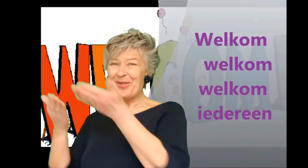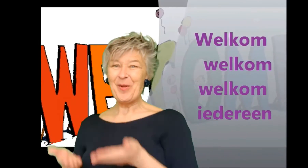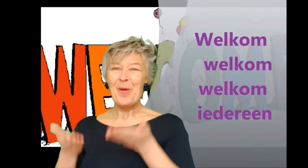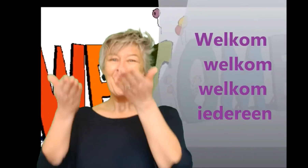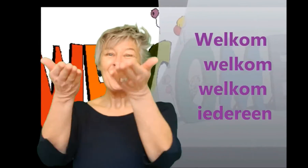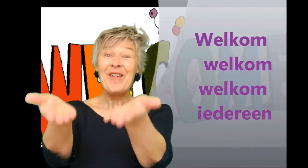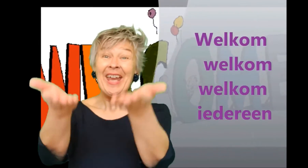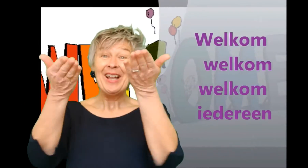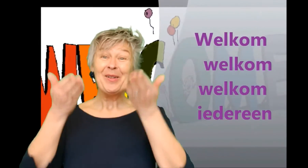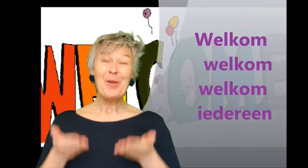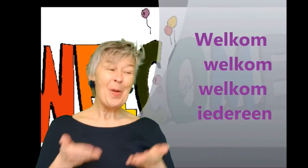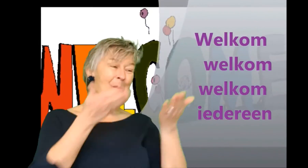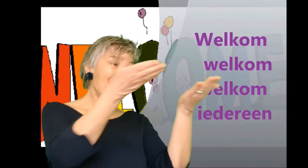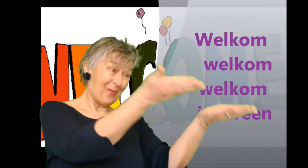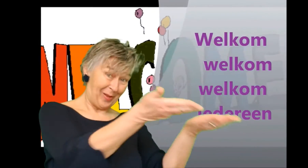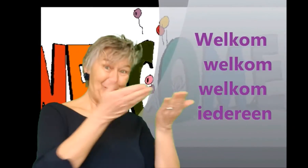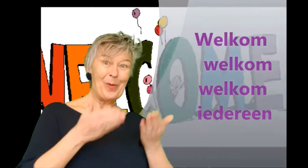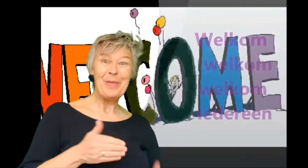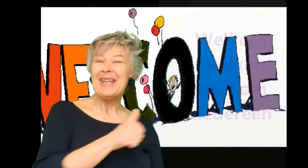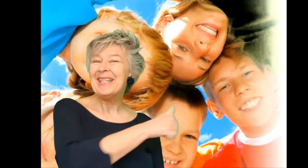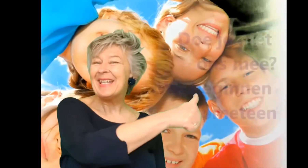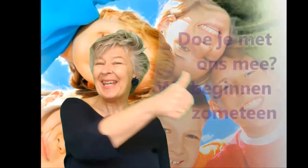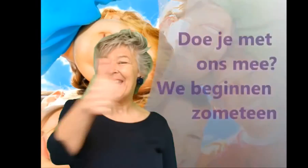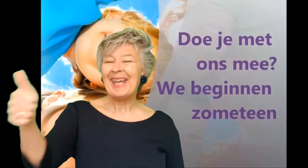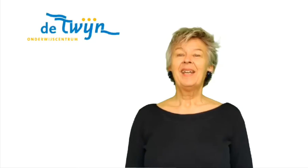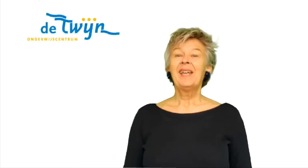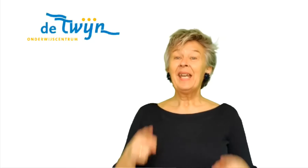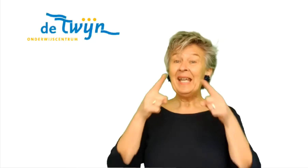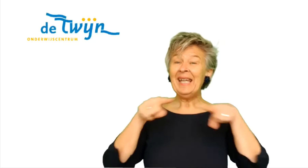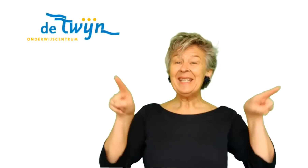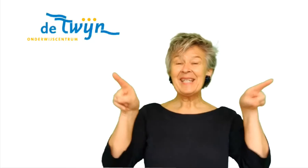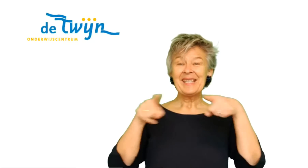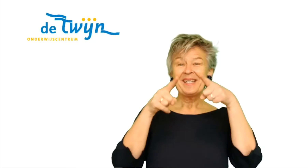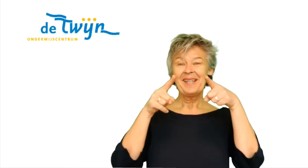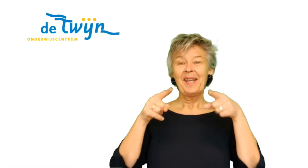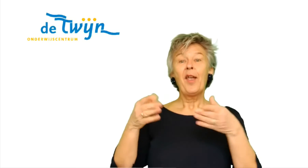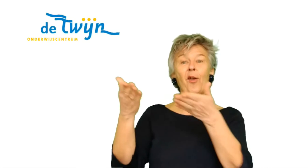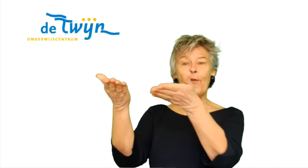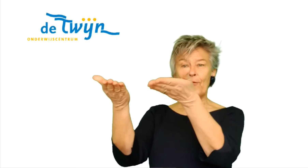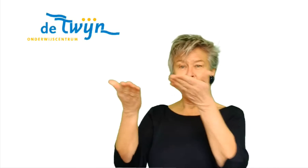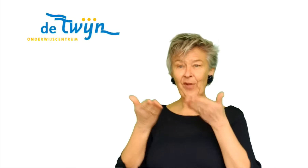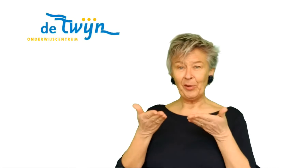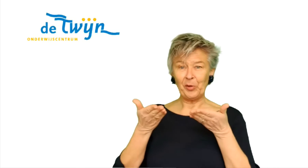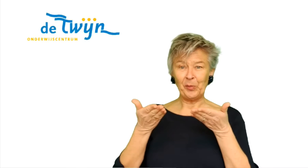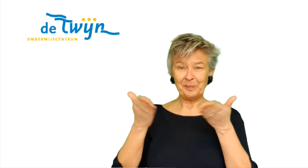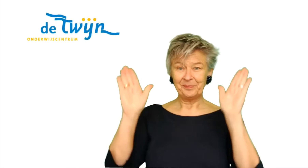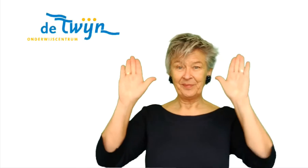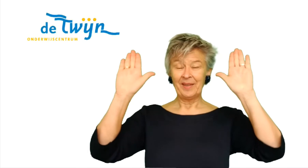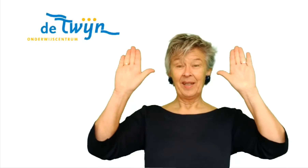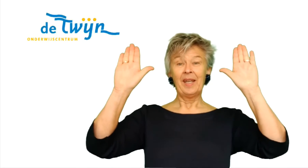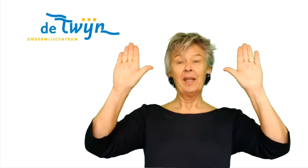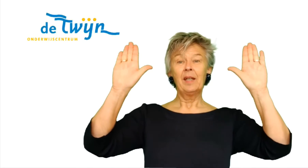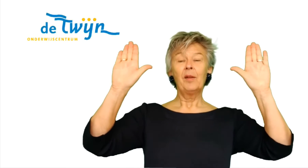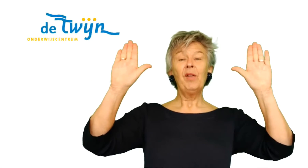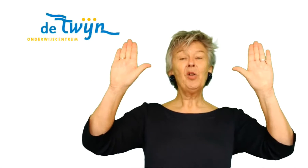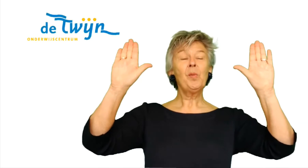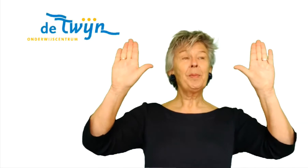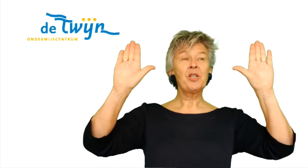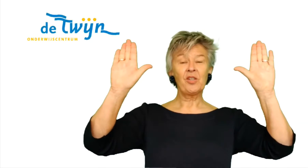Welkom, welkom, welkom iedereen. Het is iets? Welkom. Welkom heb je